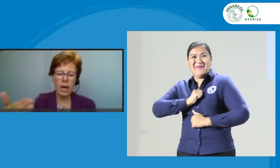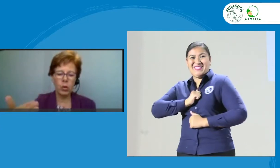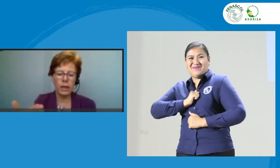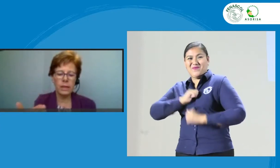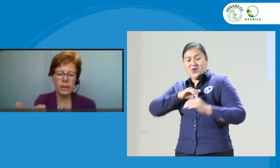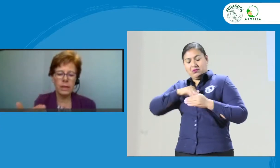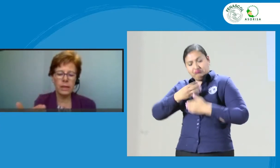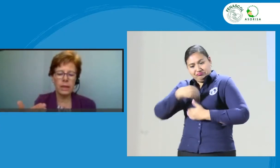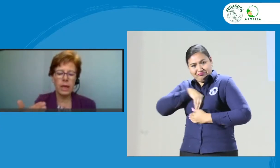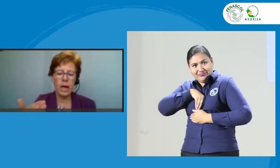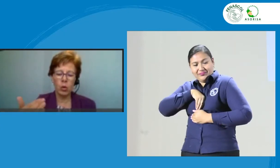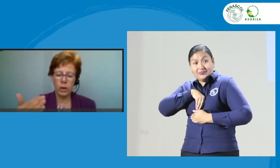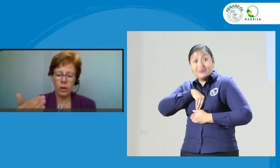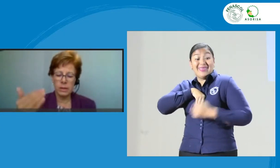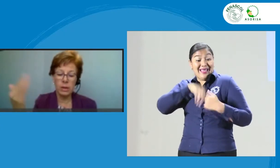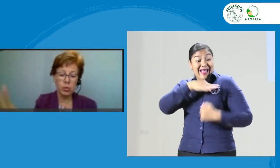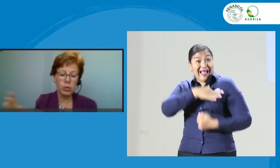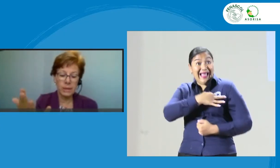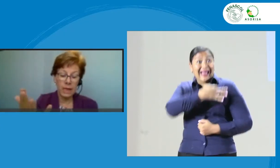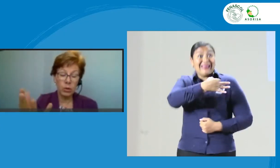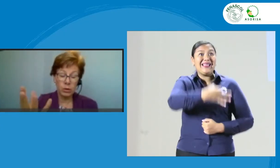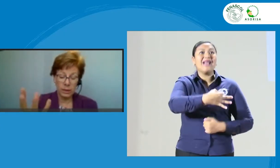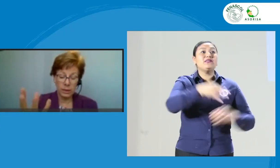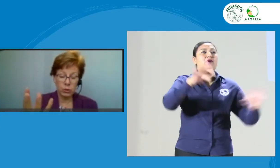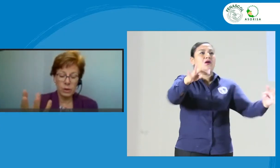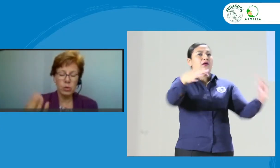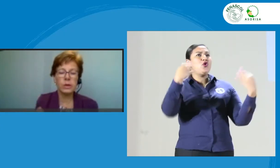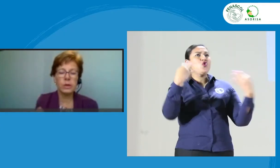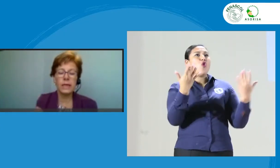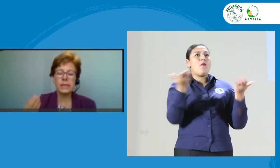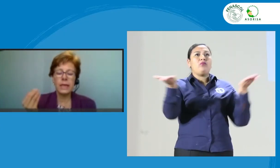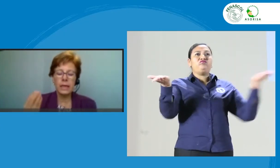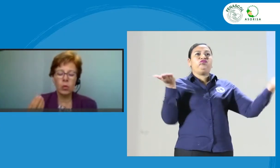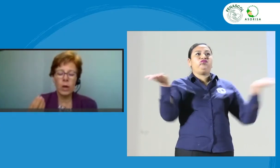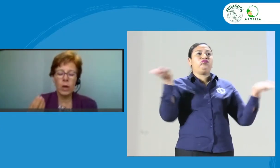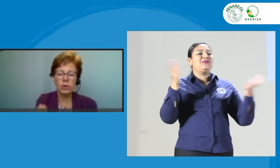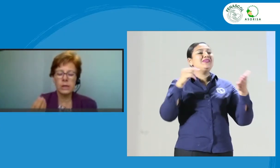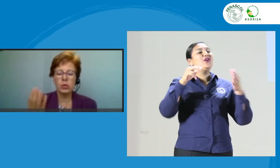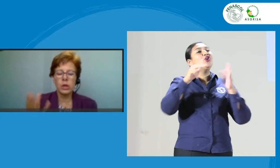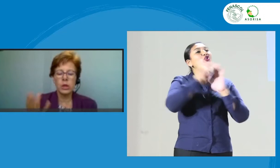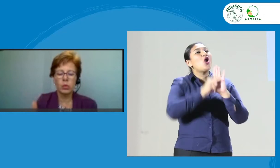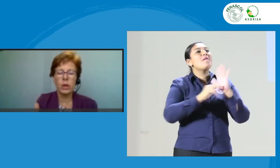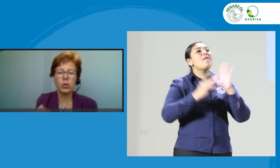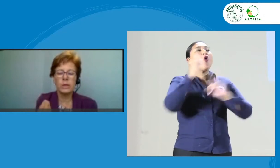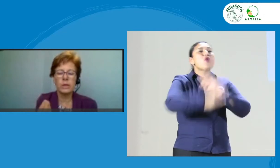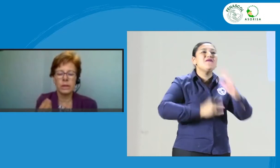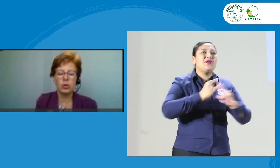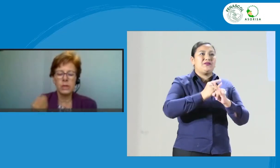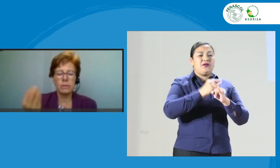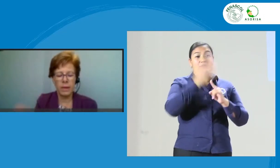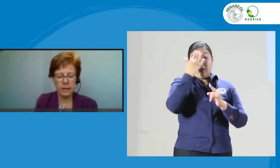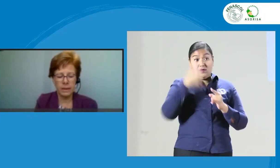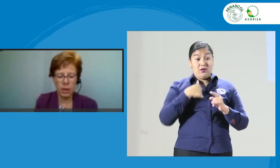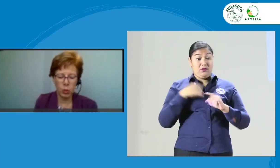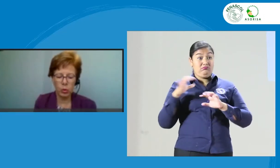lo que es más universal, las normas universales, en cuando estamos actuando y mis acciones impactan a otros.